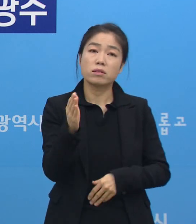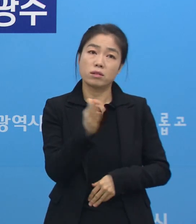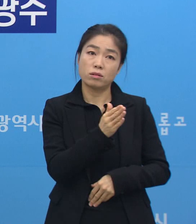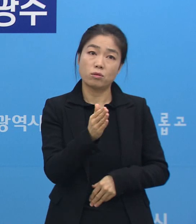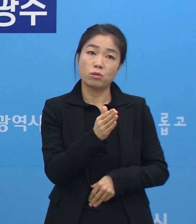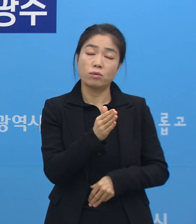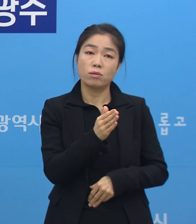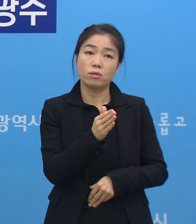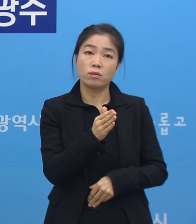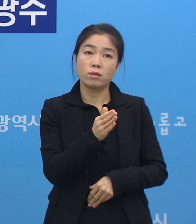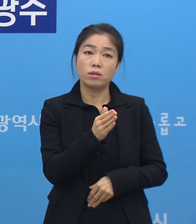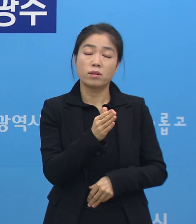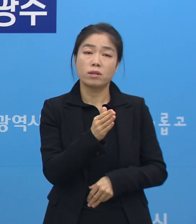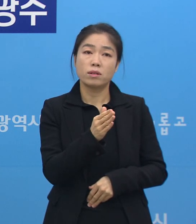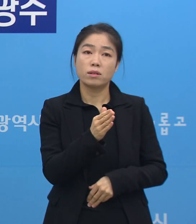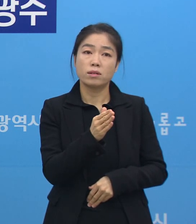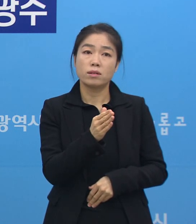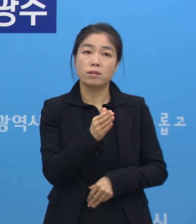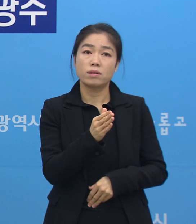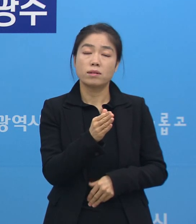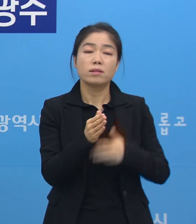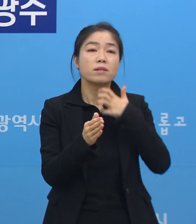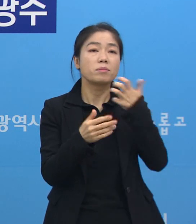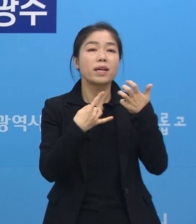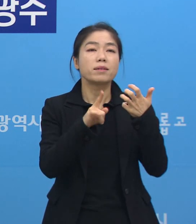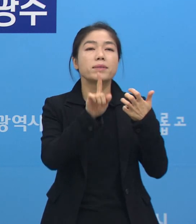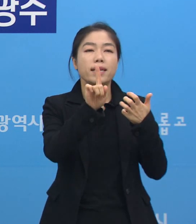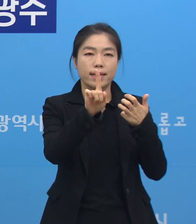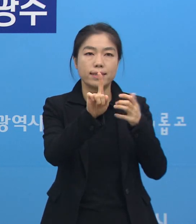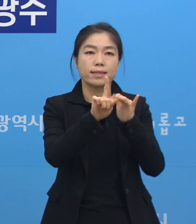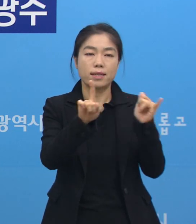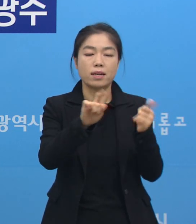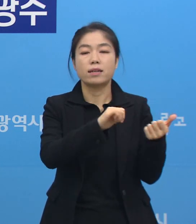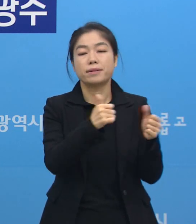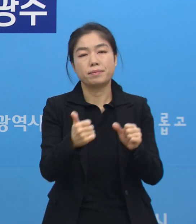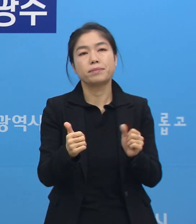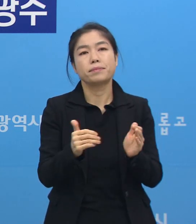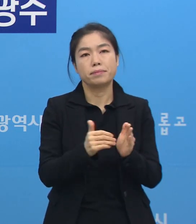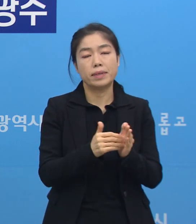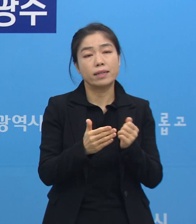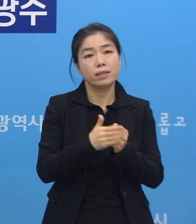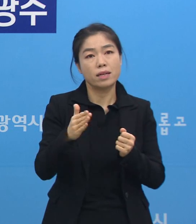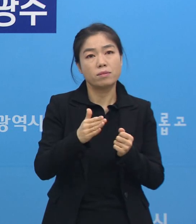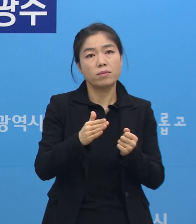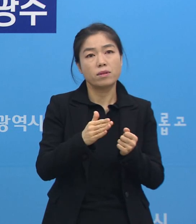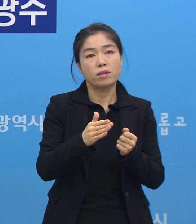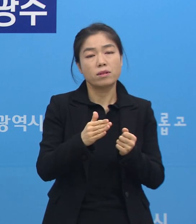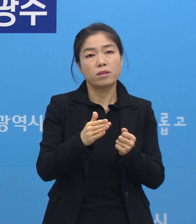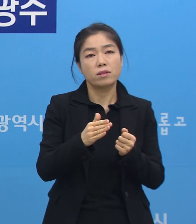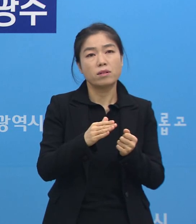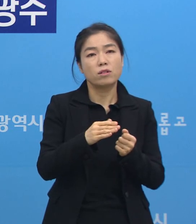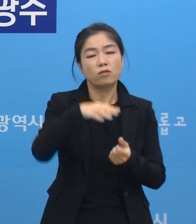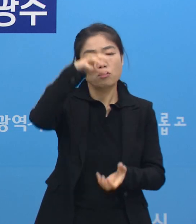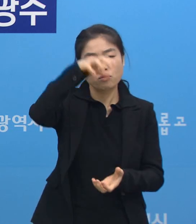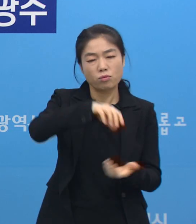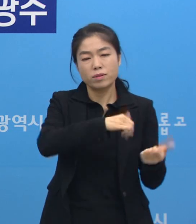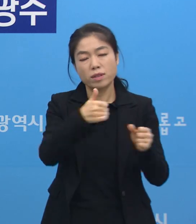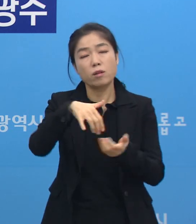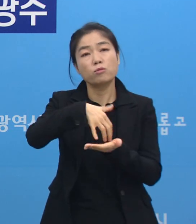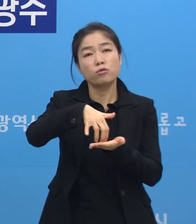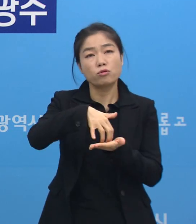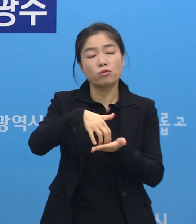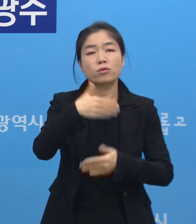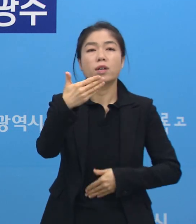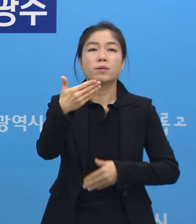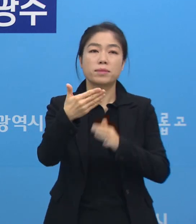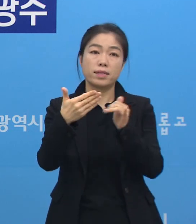80대 한 분 또 사망하셨습니다. 그래서 우리 총 누적 사망자 수는